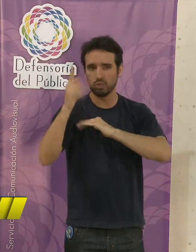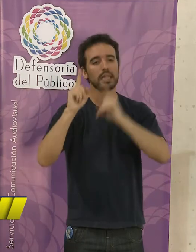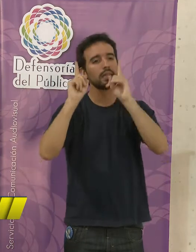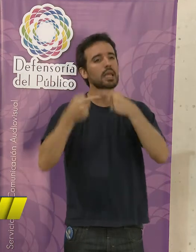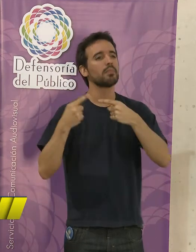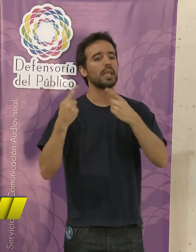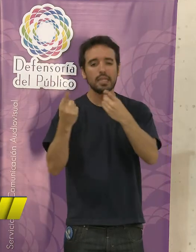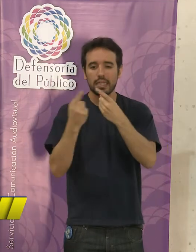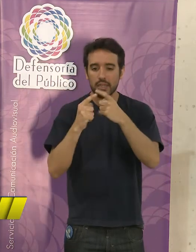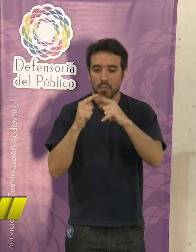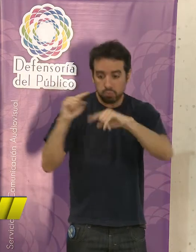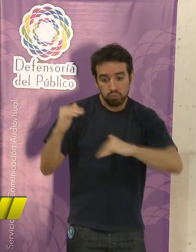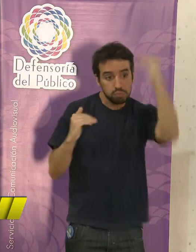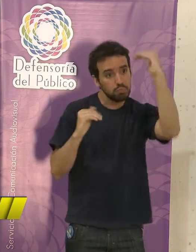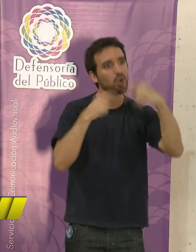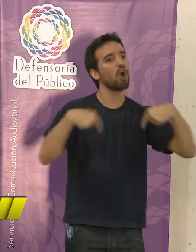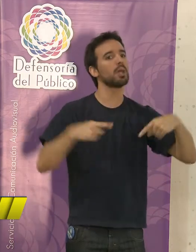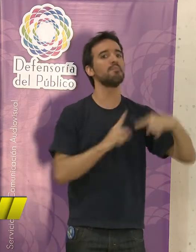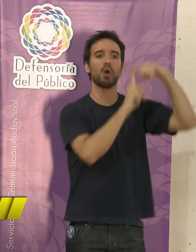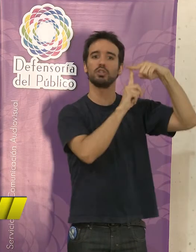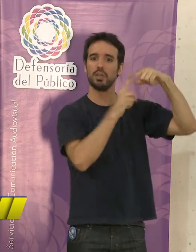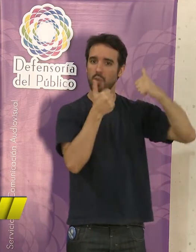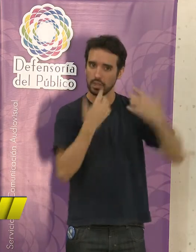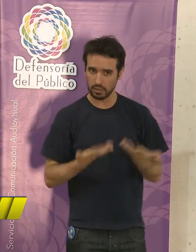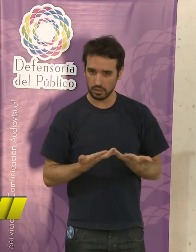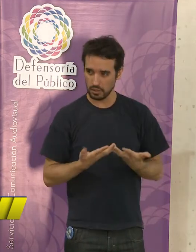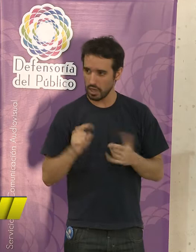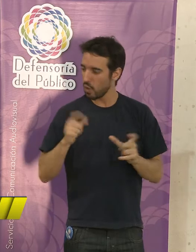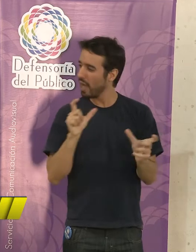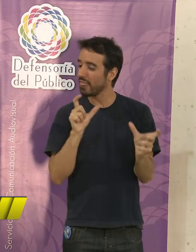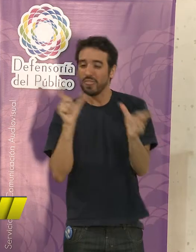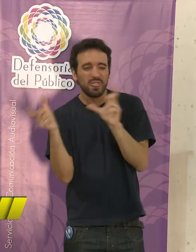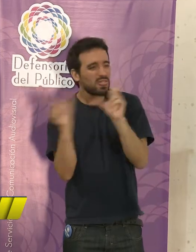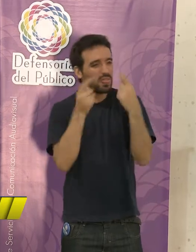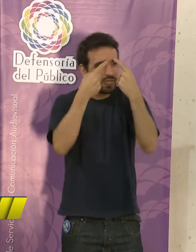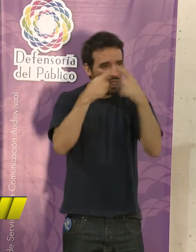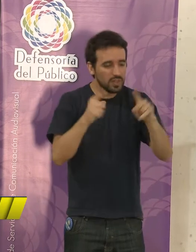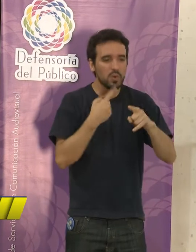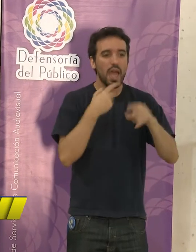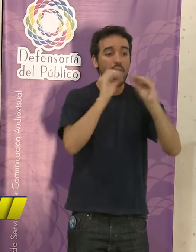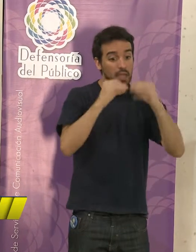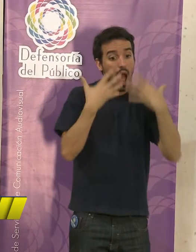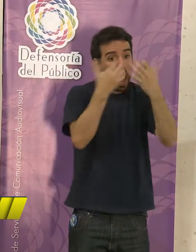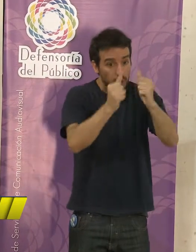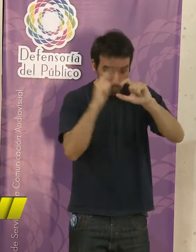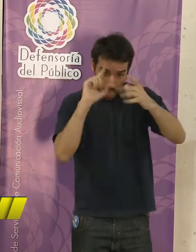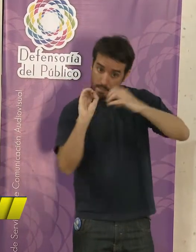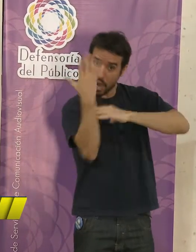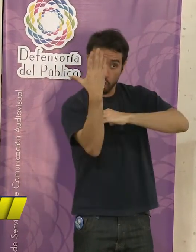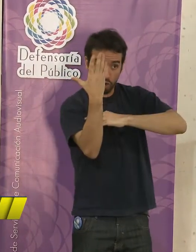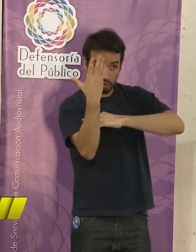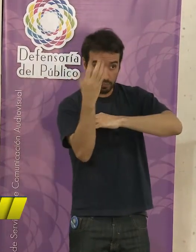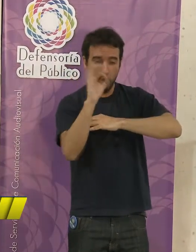necesitamos destacar las cosas positivas que tiene. Que esto hace la diferencia entre una crítica constructiva y una